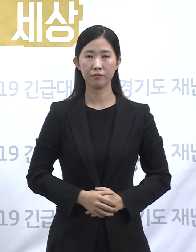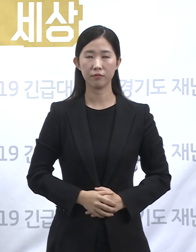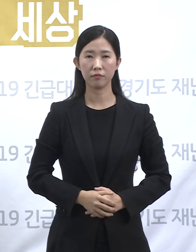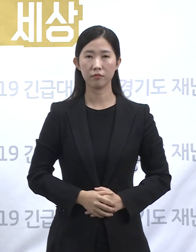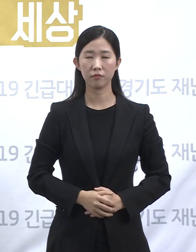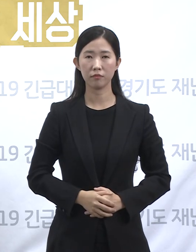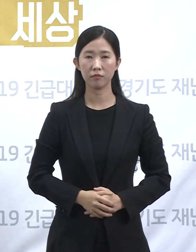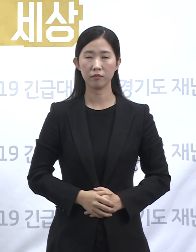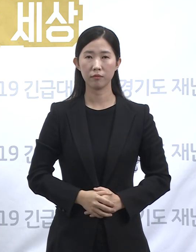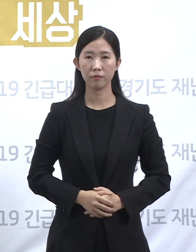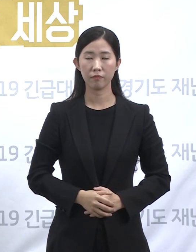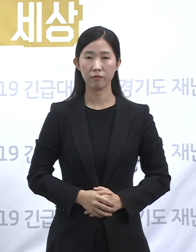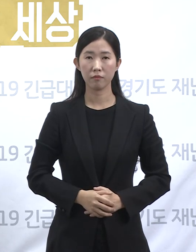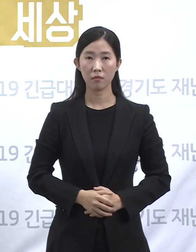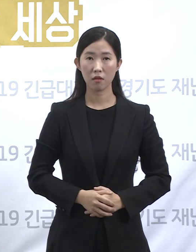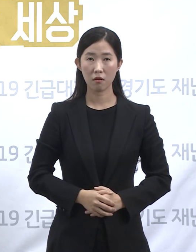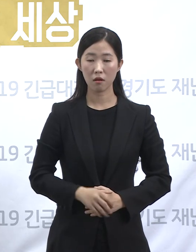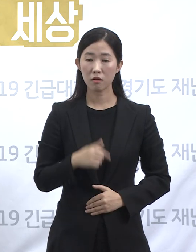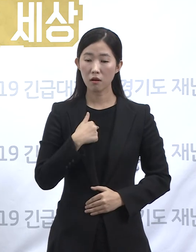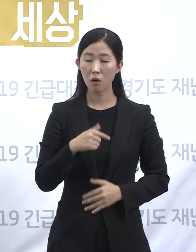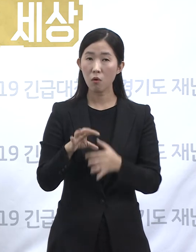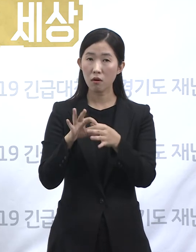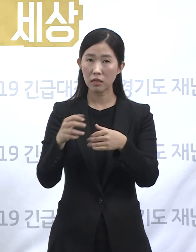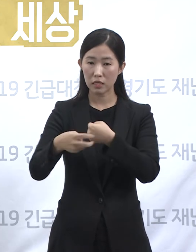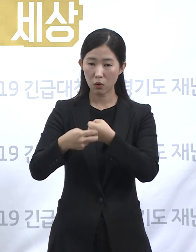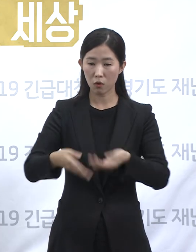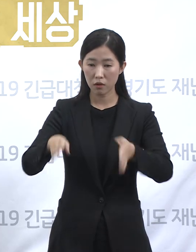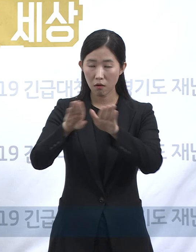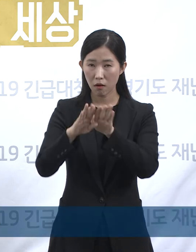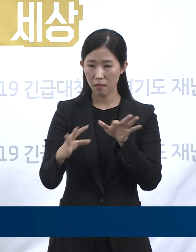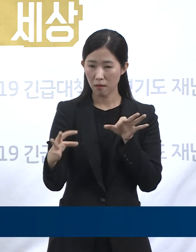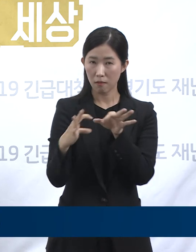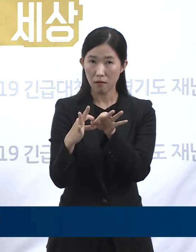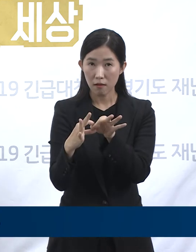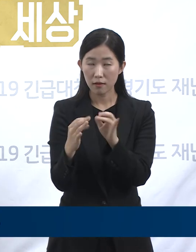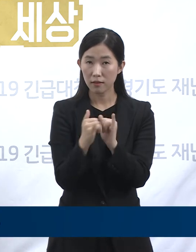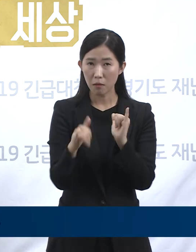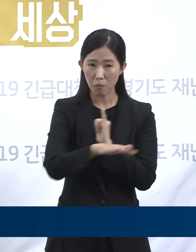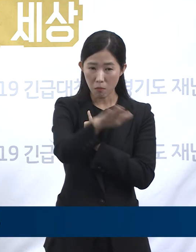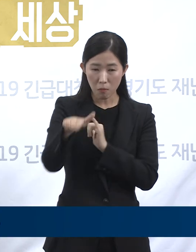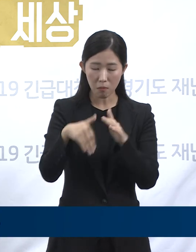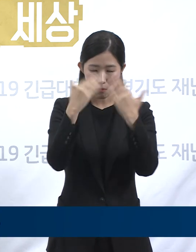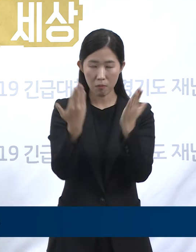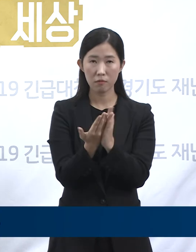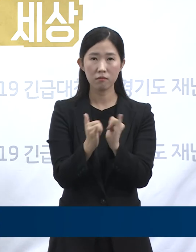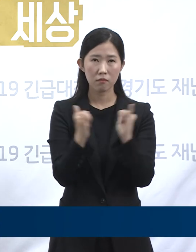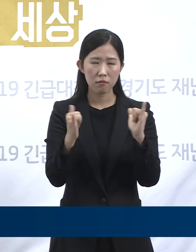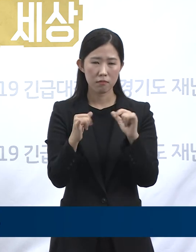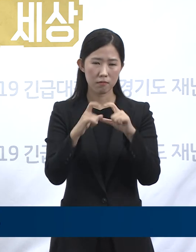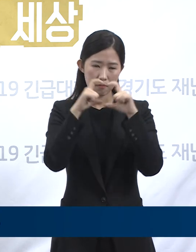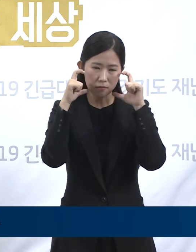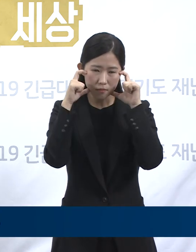취약군과 접점이 있는 모든 분들이 방역 대응의 원리를 제대로 이해하고 협력해 주셔야 됩니다.